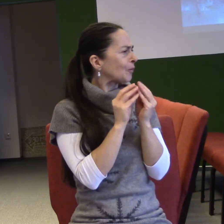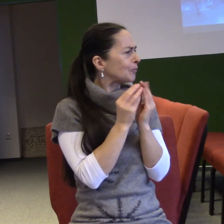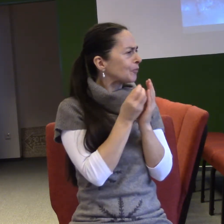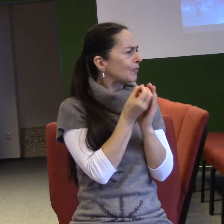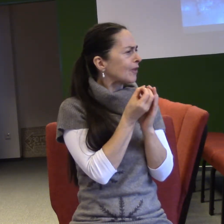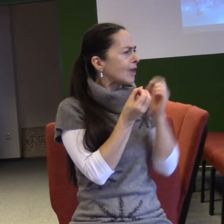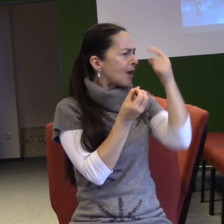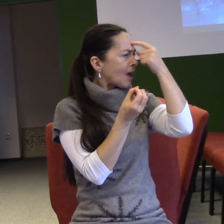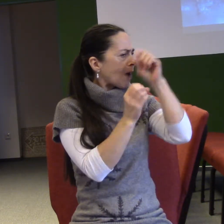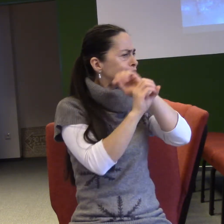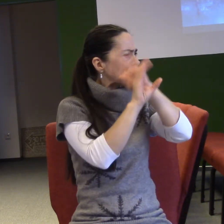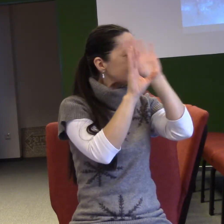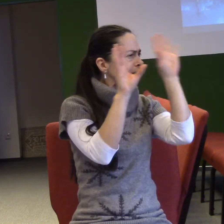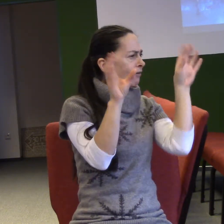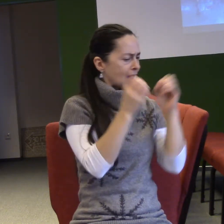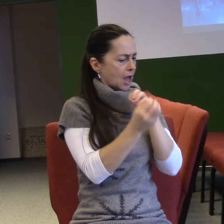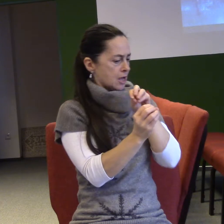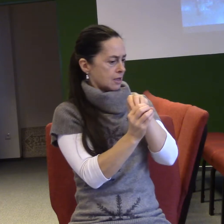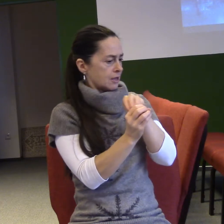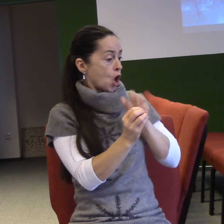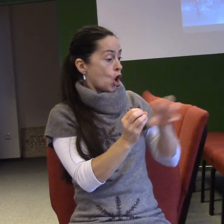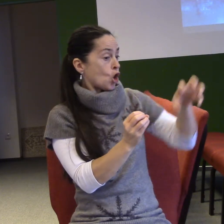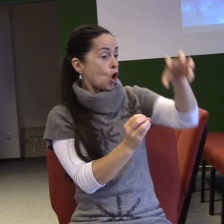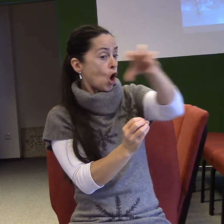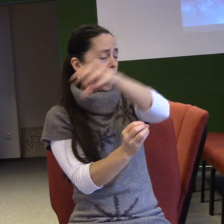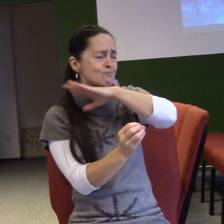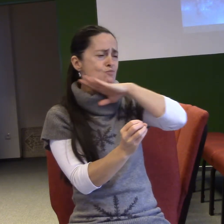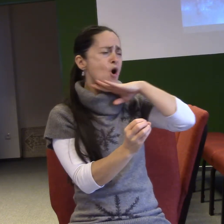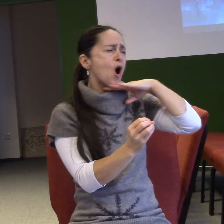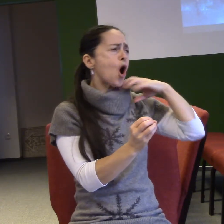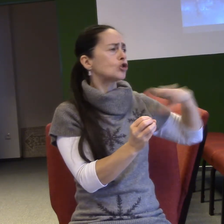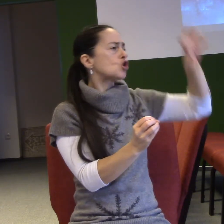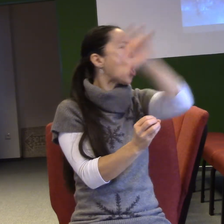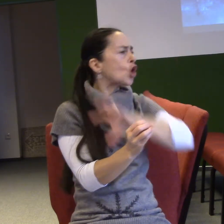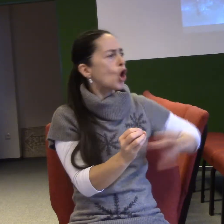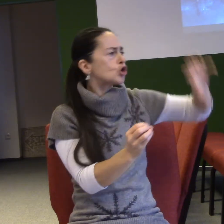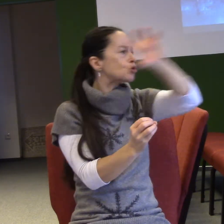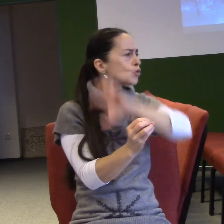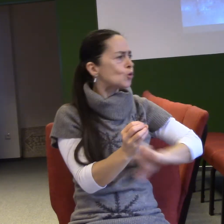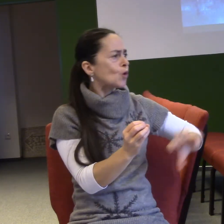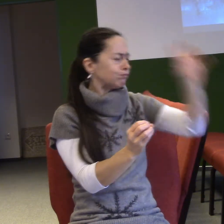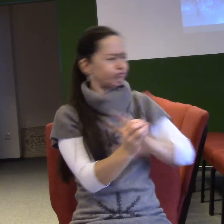sebe strašně moc kokosu, který kolem ní rotuje rychlostí 30 tisíc kilometrů za hodinu.